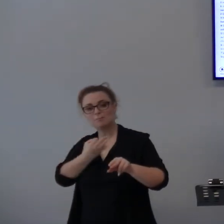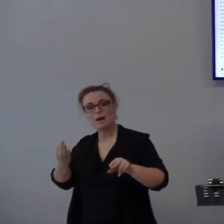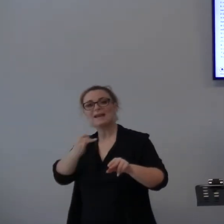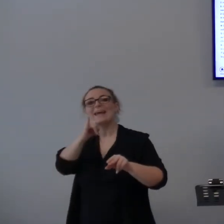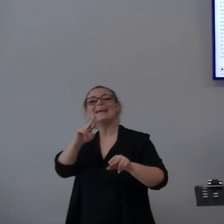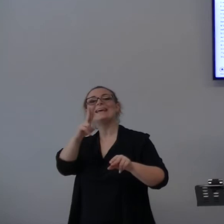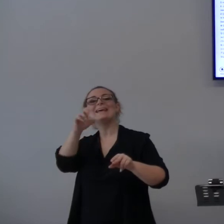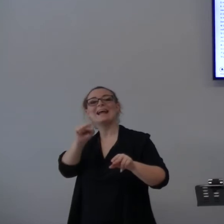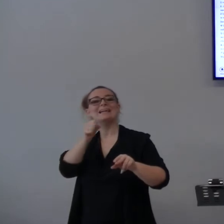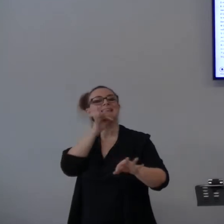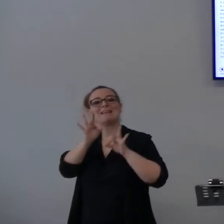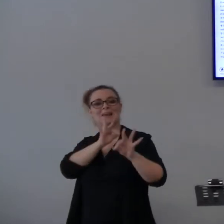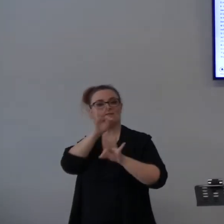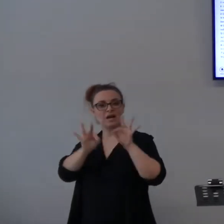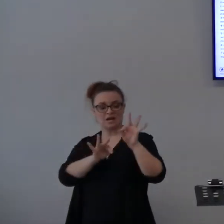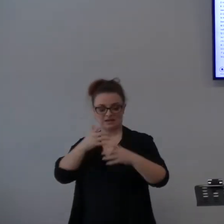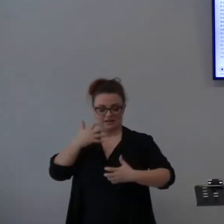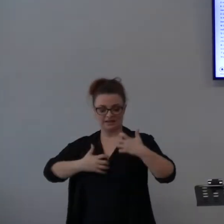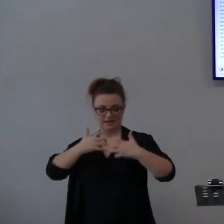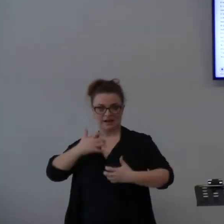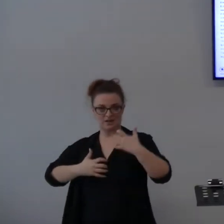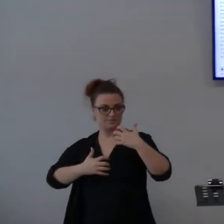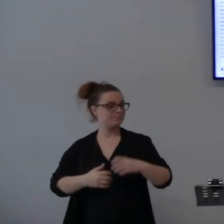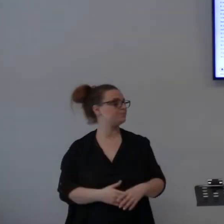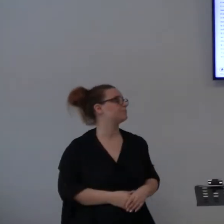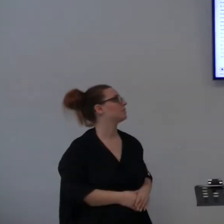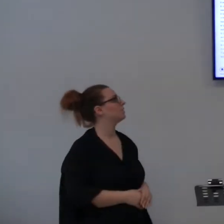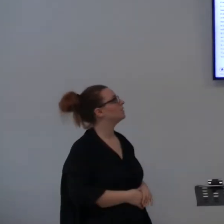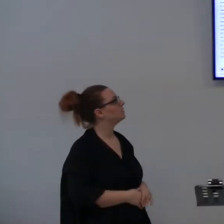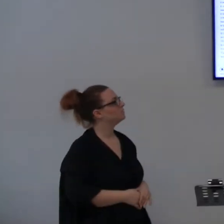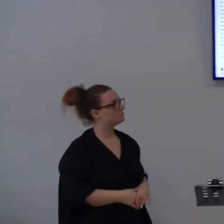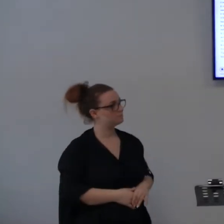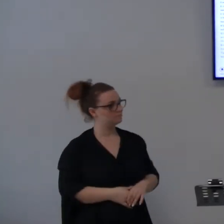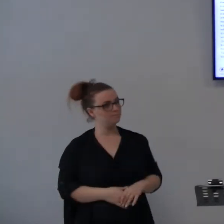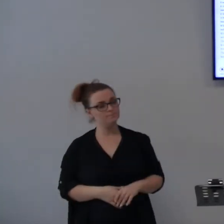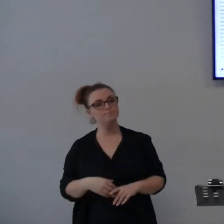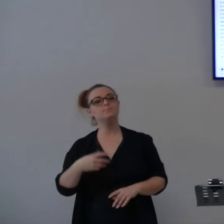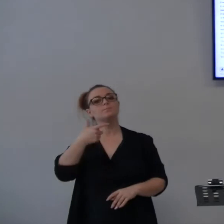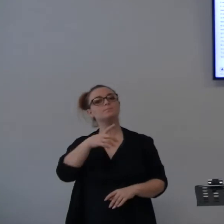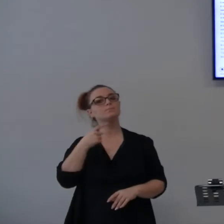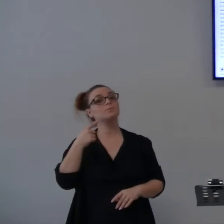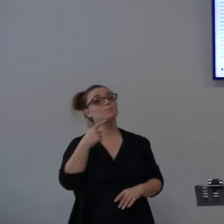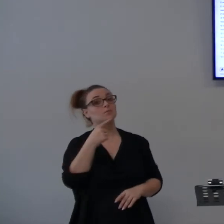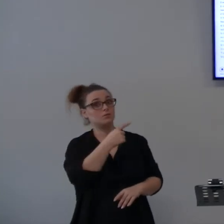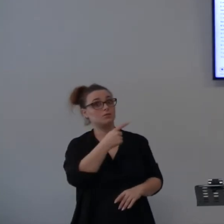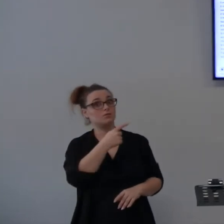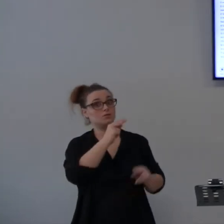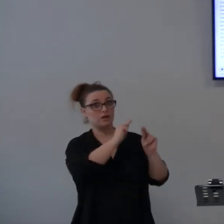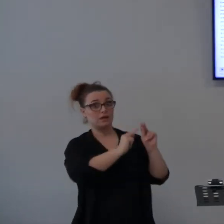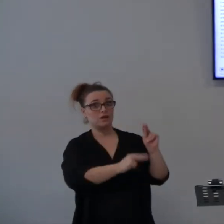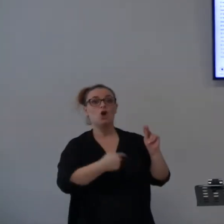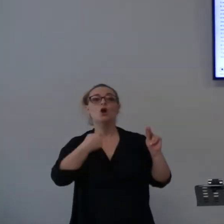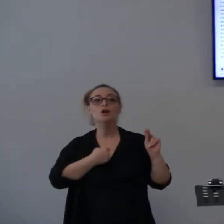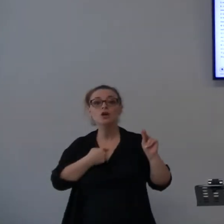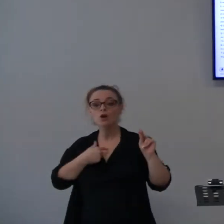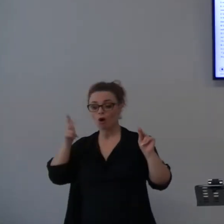Perché abbiamo detto. Lui ora ci dice. Io sono il Signore. Questo è il mio nome. Dice questo sono io. La